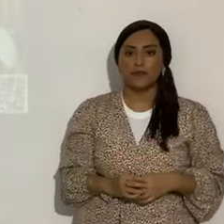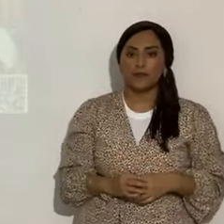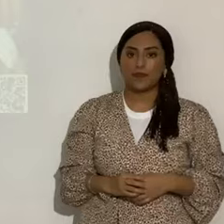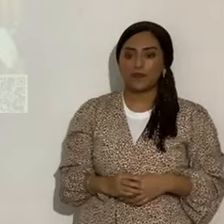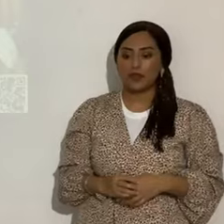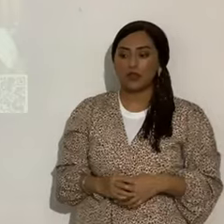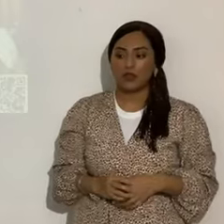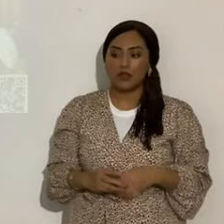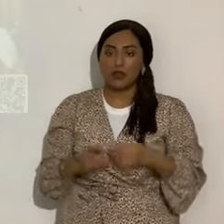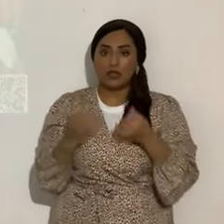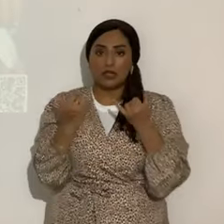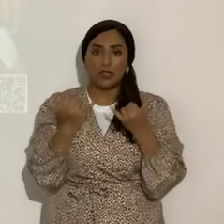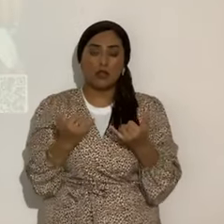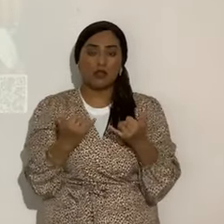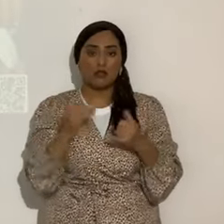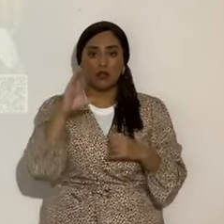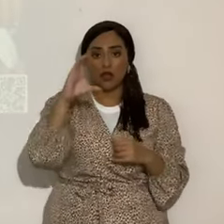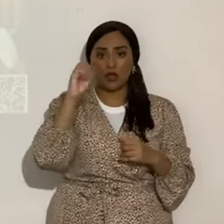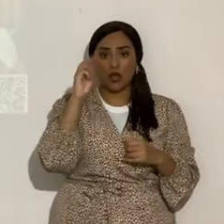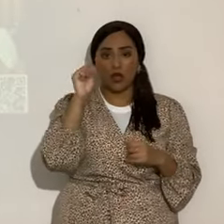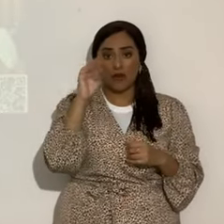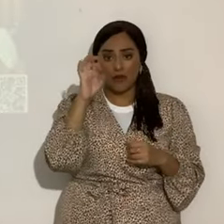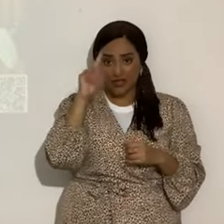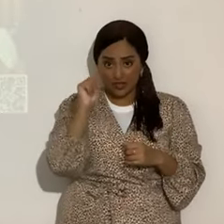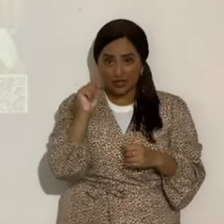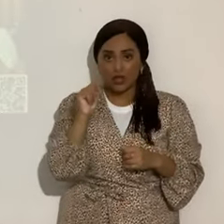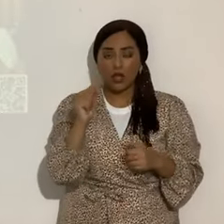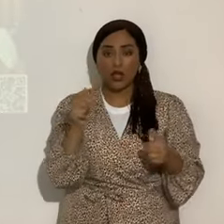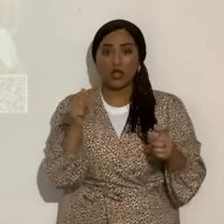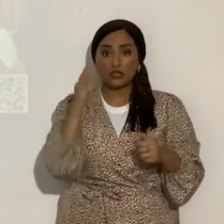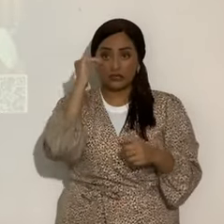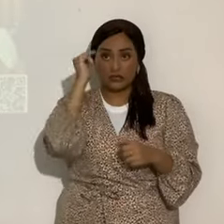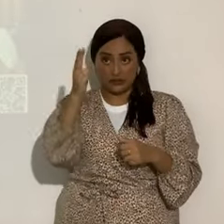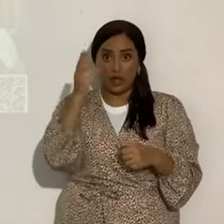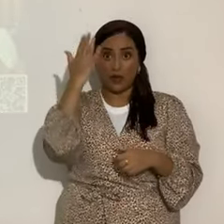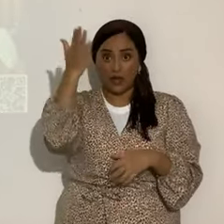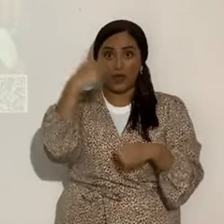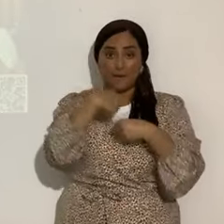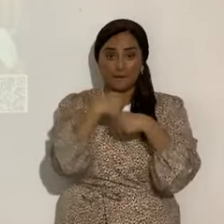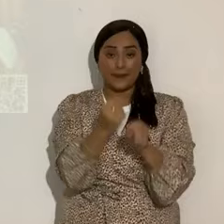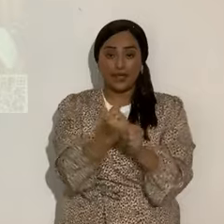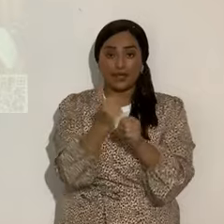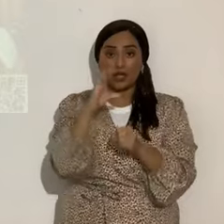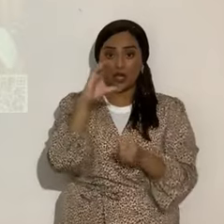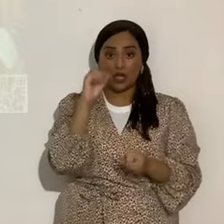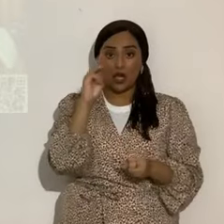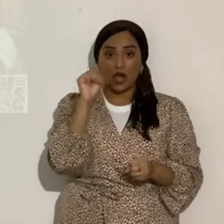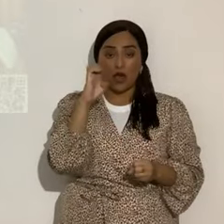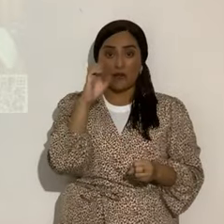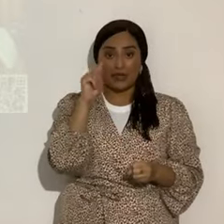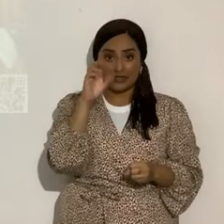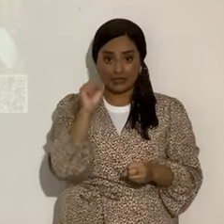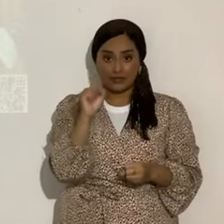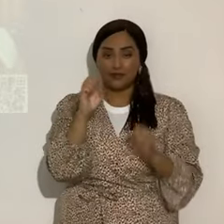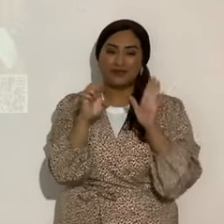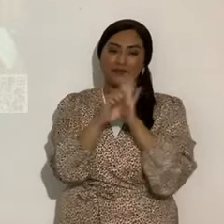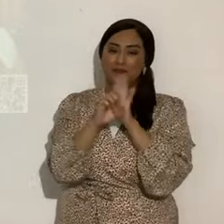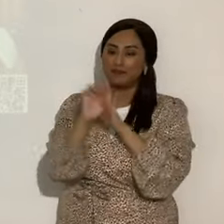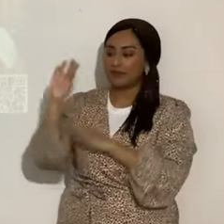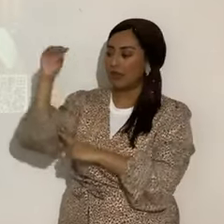Ahora, los cometas son parte de la creación del Todopoderoso. Es decir, esta lámpara, a ver, esta lámpara,